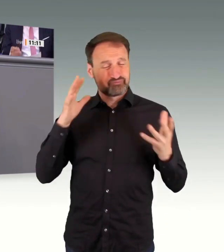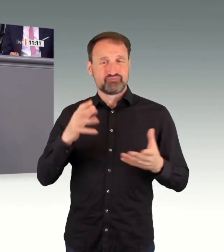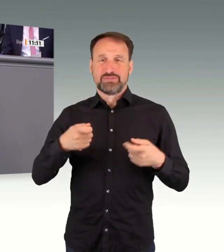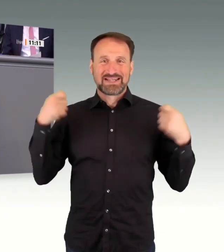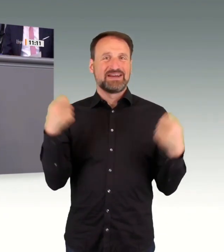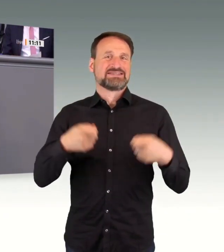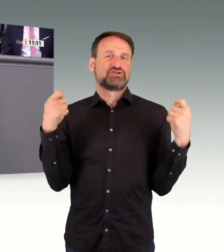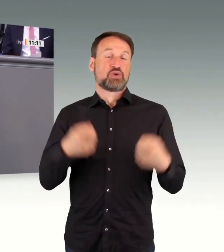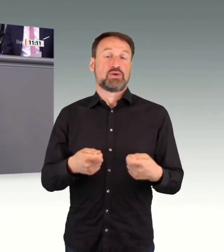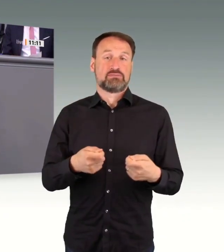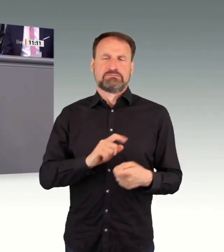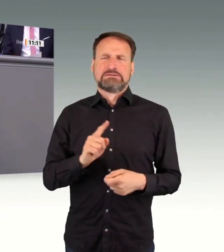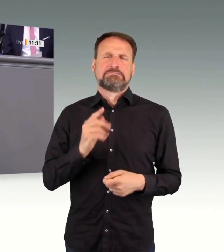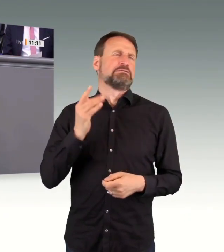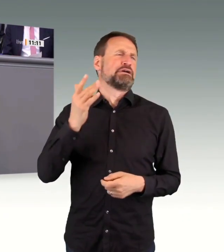und Herren.